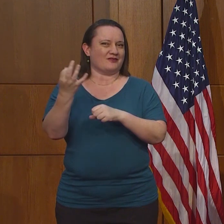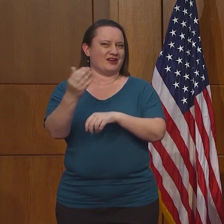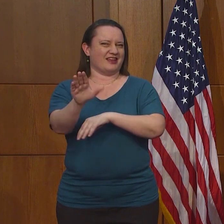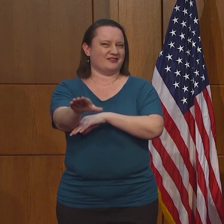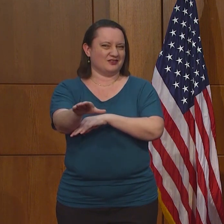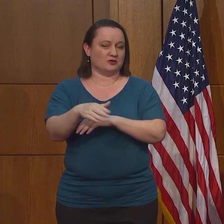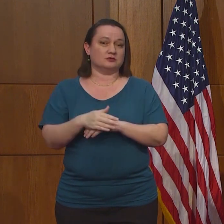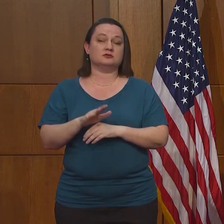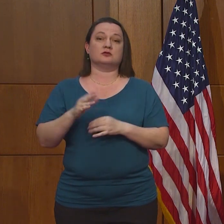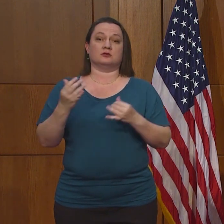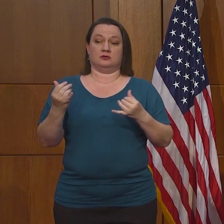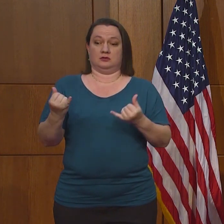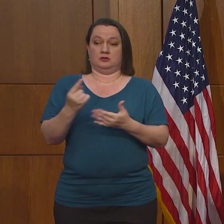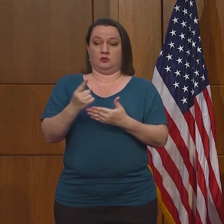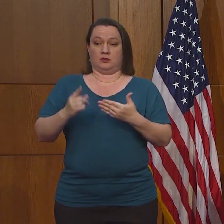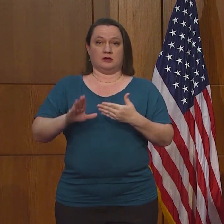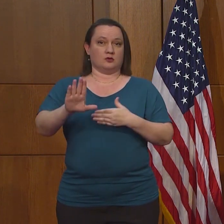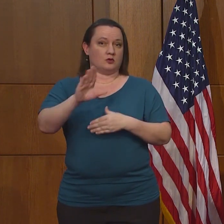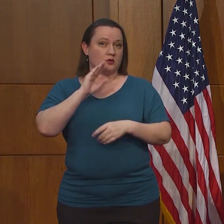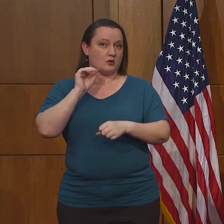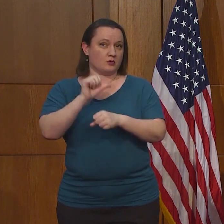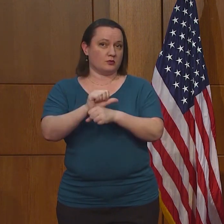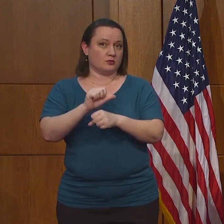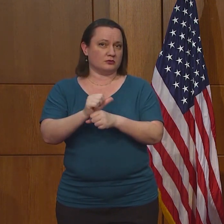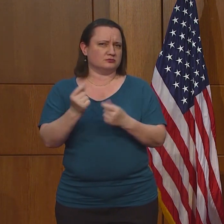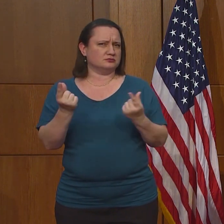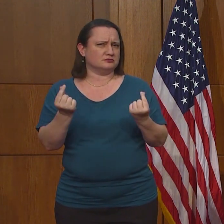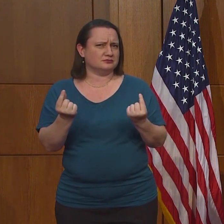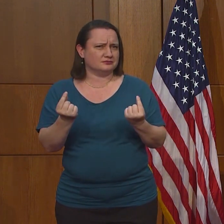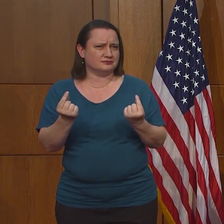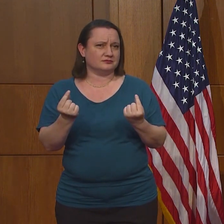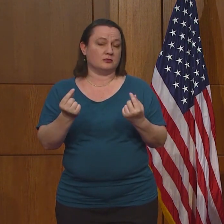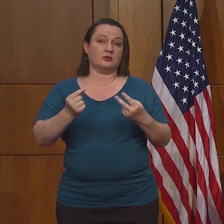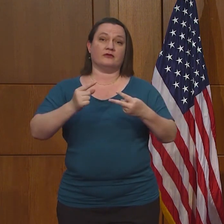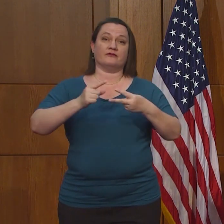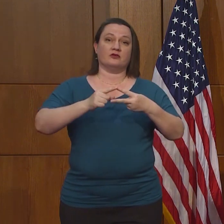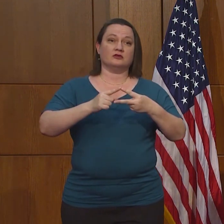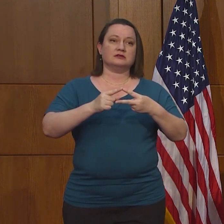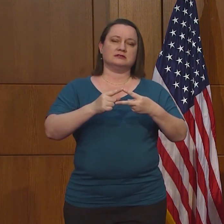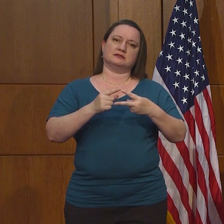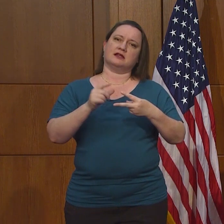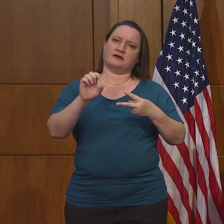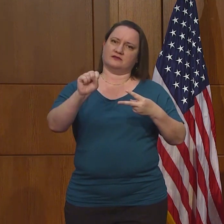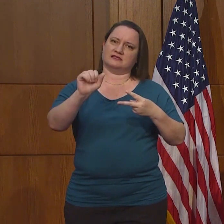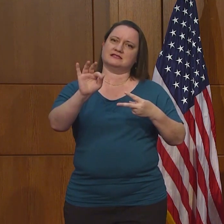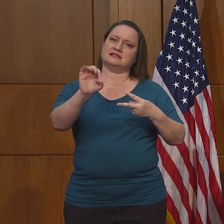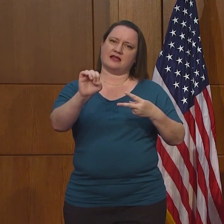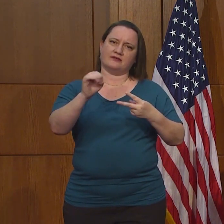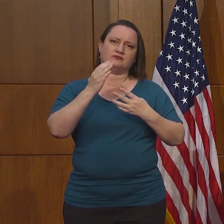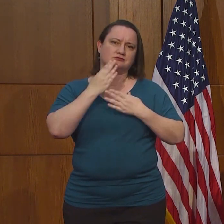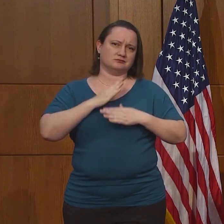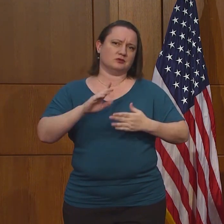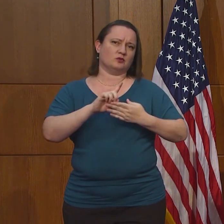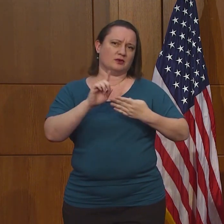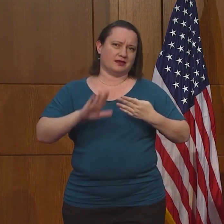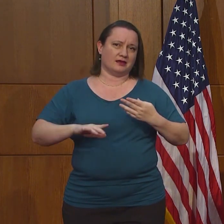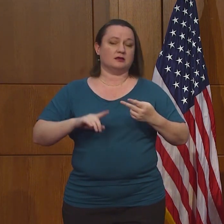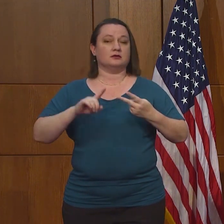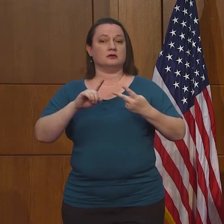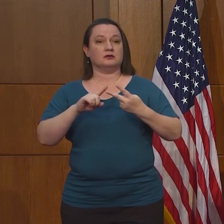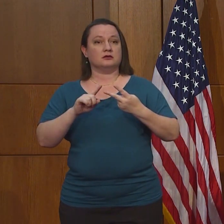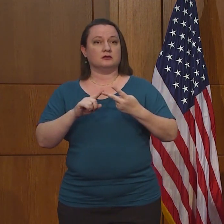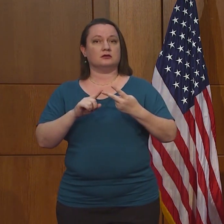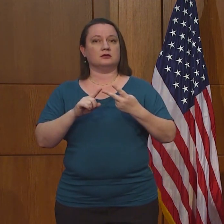Así que su tarea este fin de semana es tener un fin de semana en paz y seguro, pero también quiero que